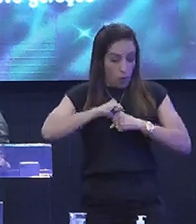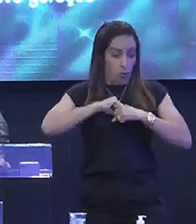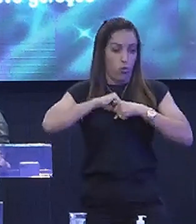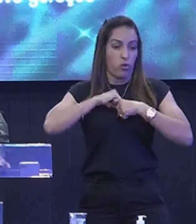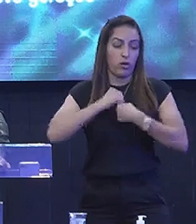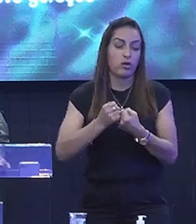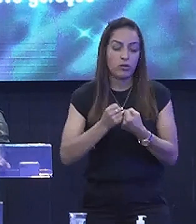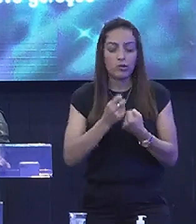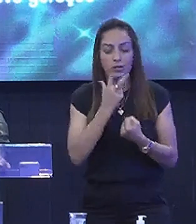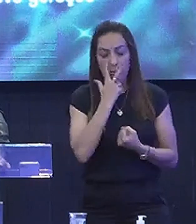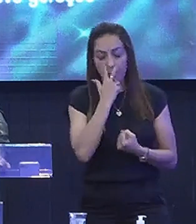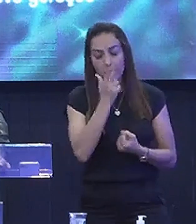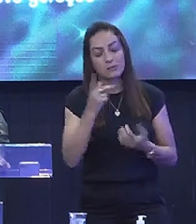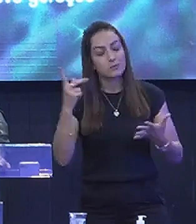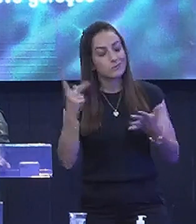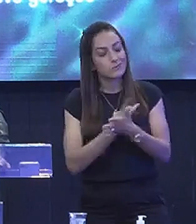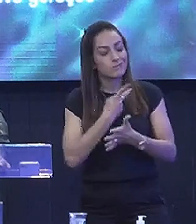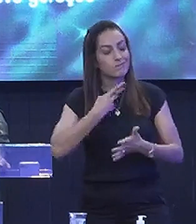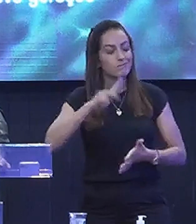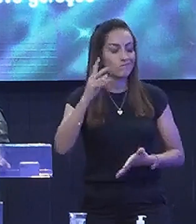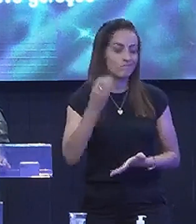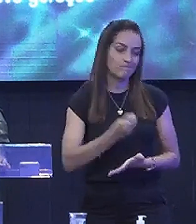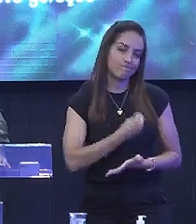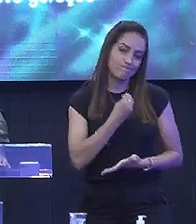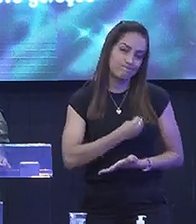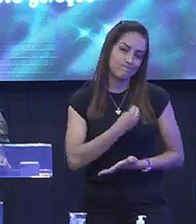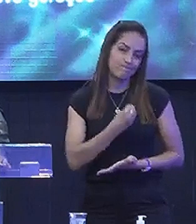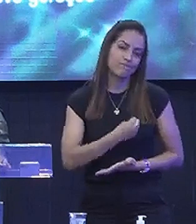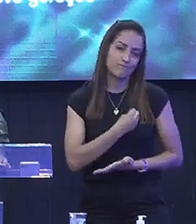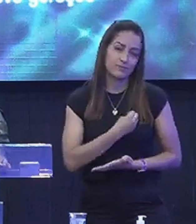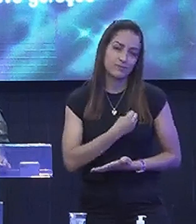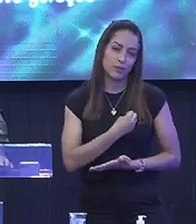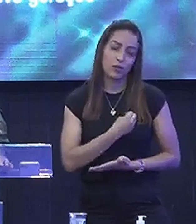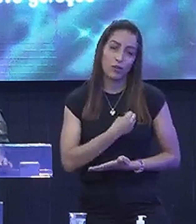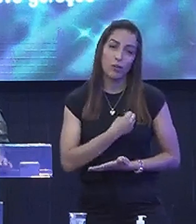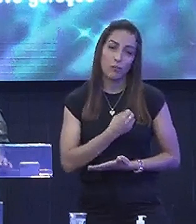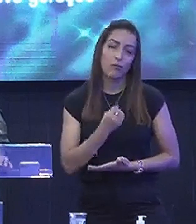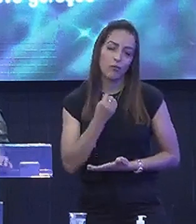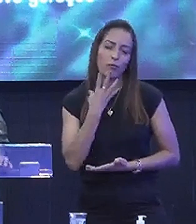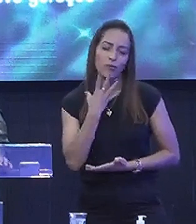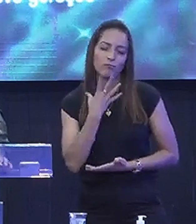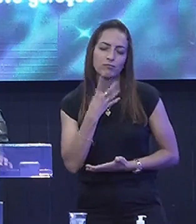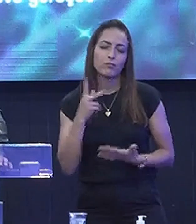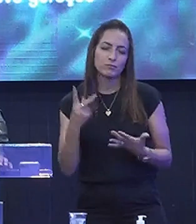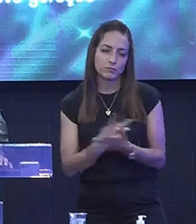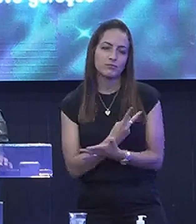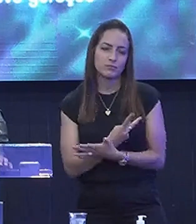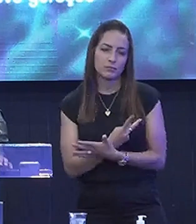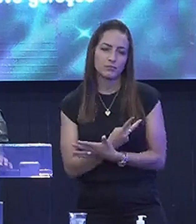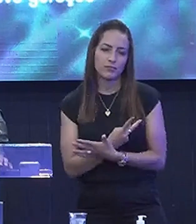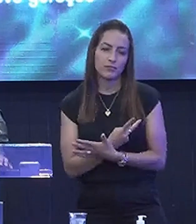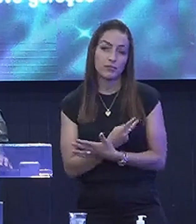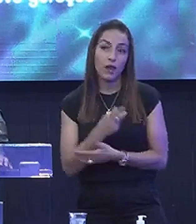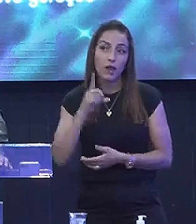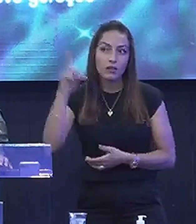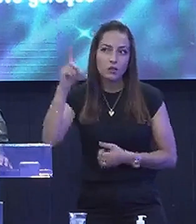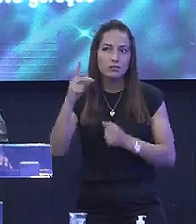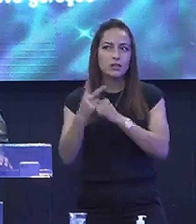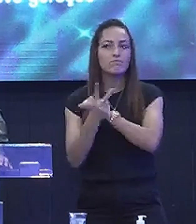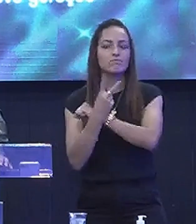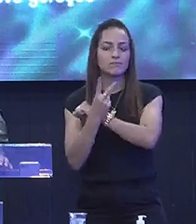pareça Os acontecimentos Da sua vida Isso foi Para o seu bem Ele está Te protegendo